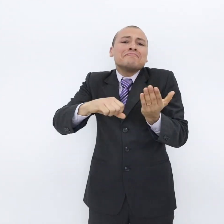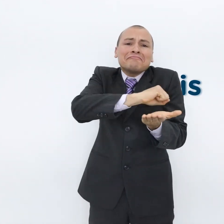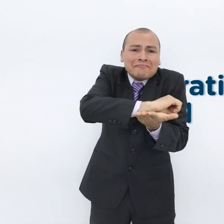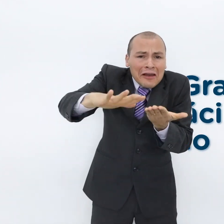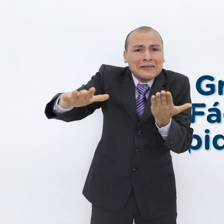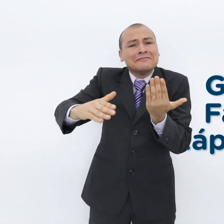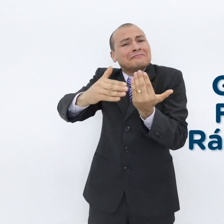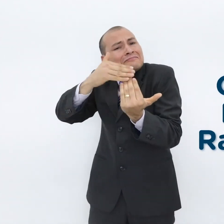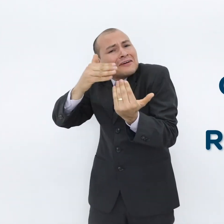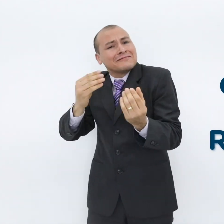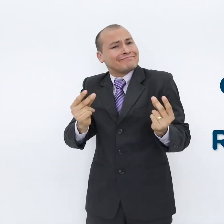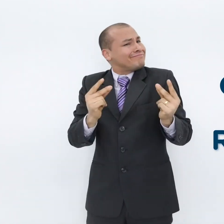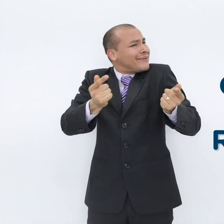gratis, fácil y rápido.